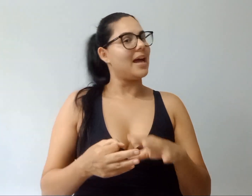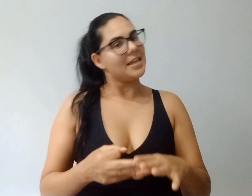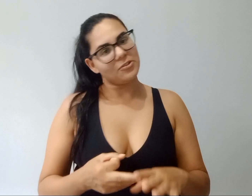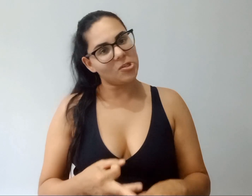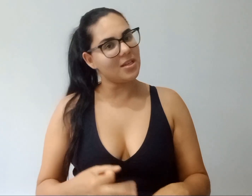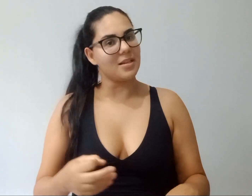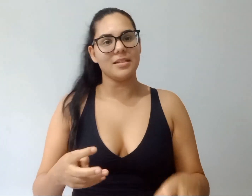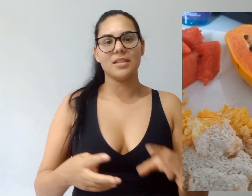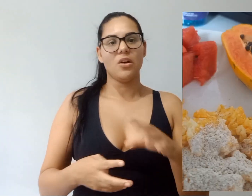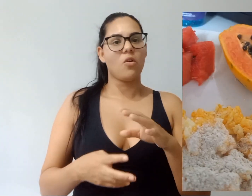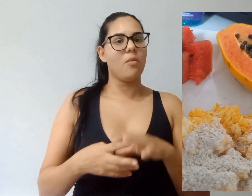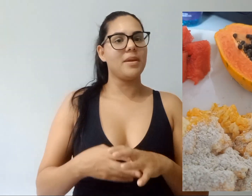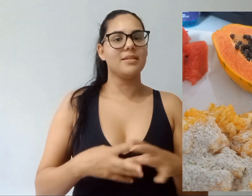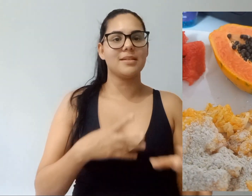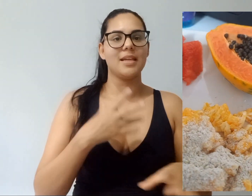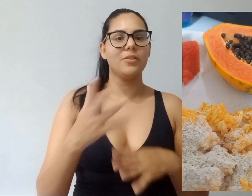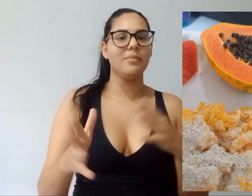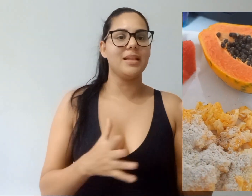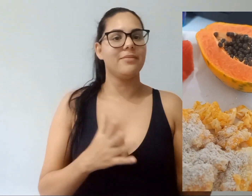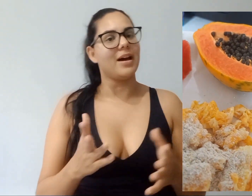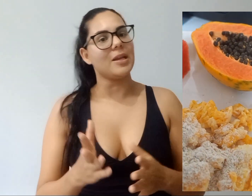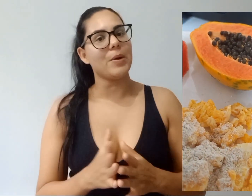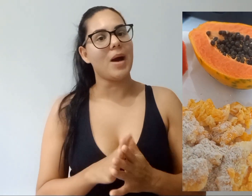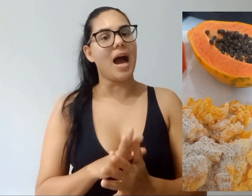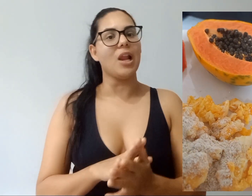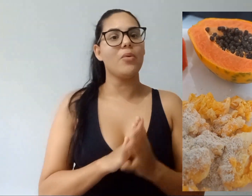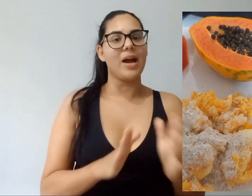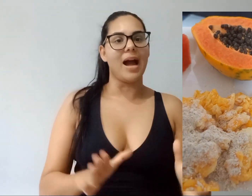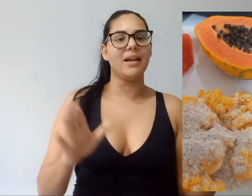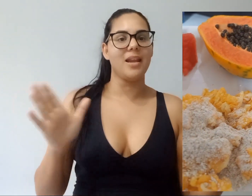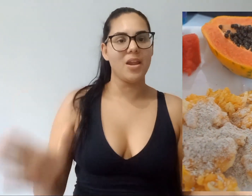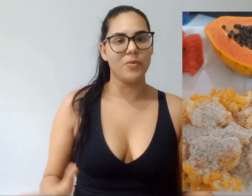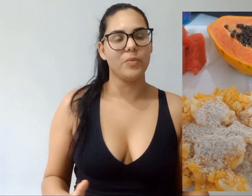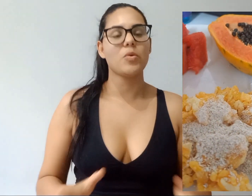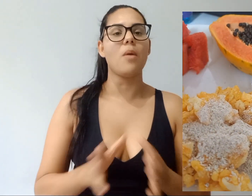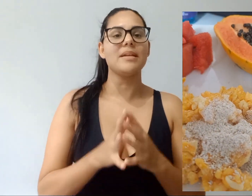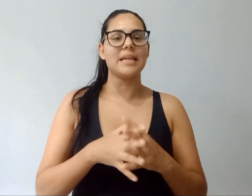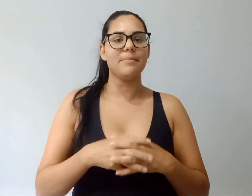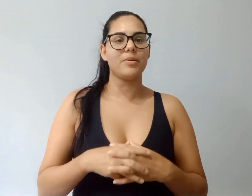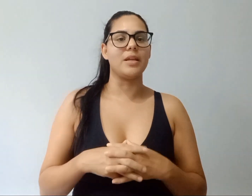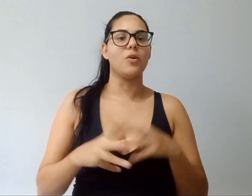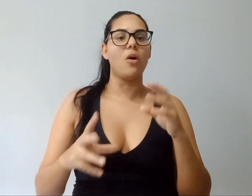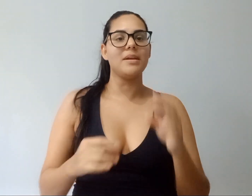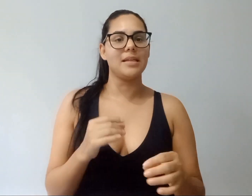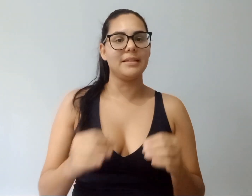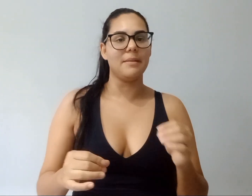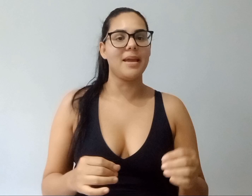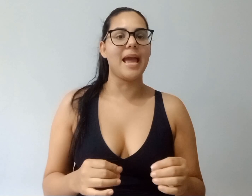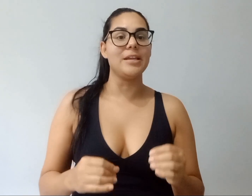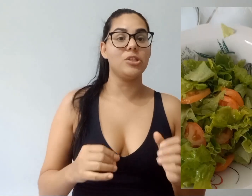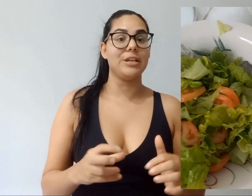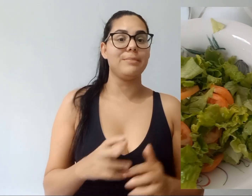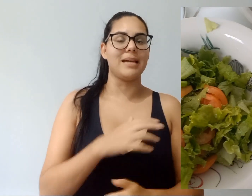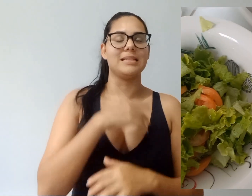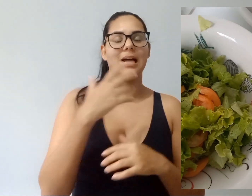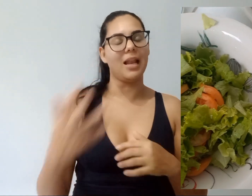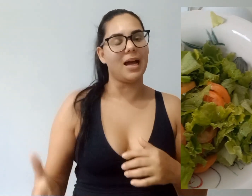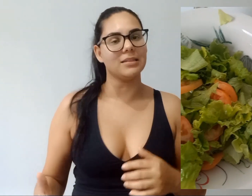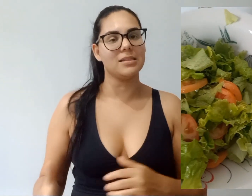saídinhas, comidas que não me levariam a lugar nenhum. Comecei por aí. Comecei também a ingerir mais saladas,